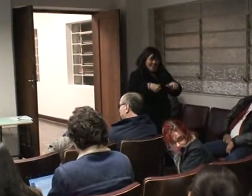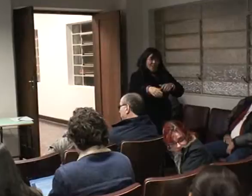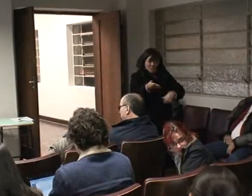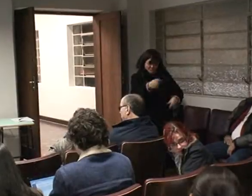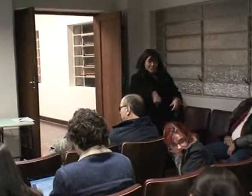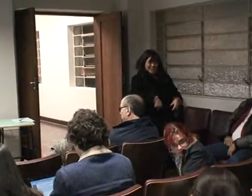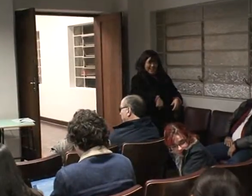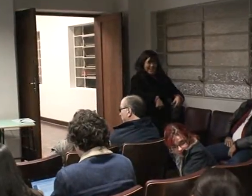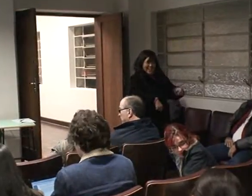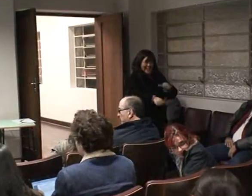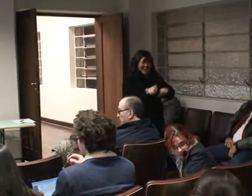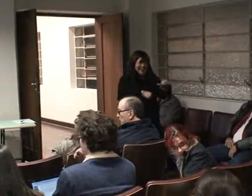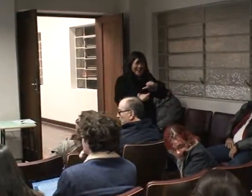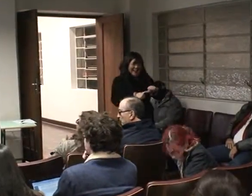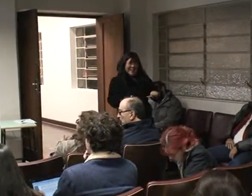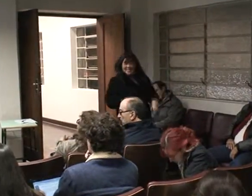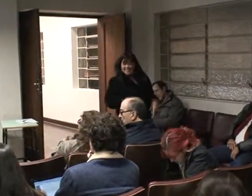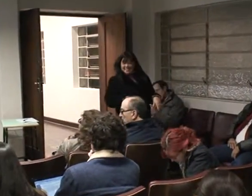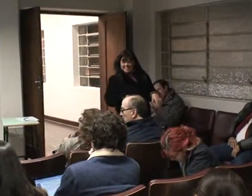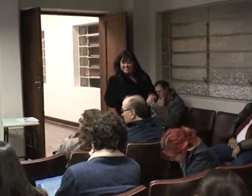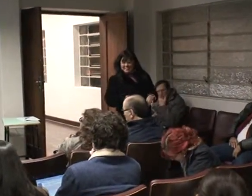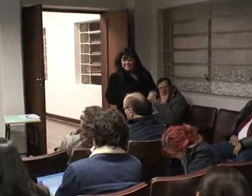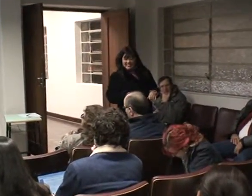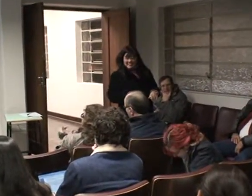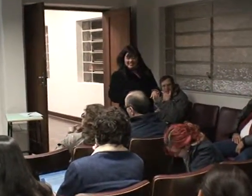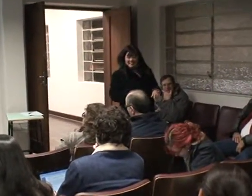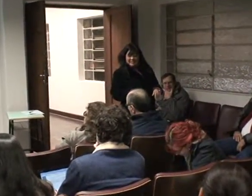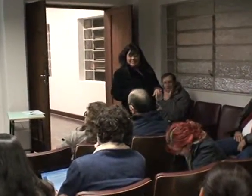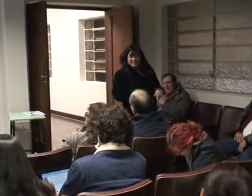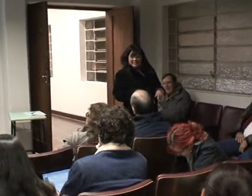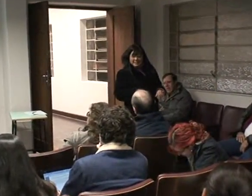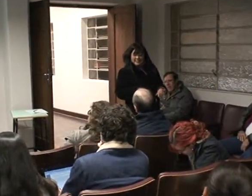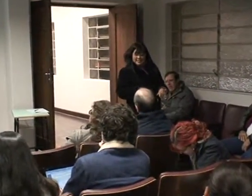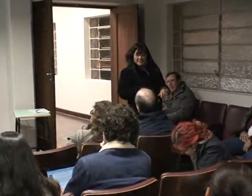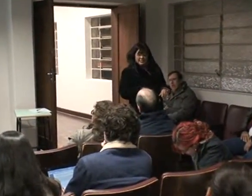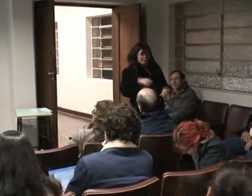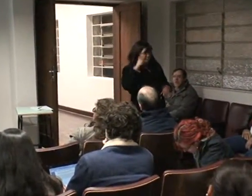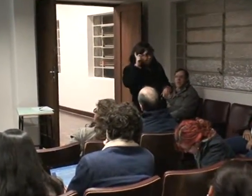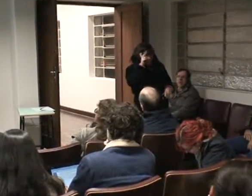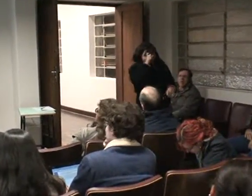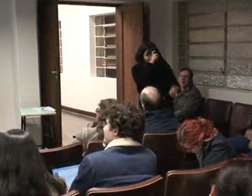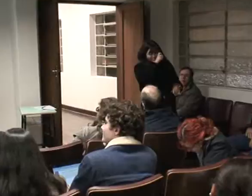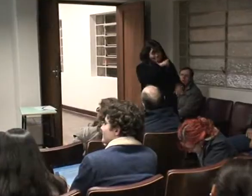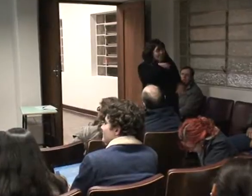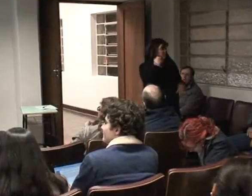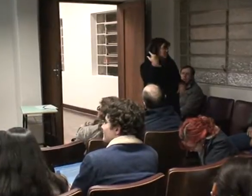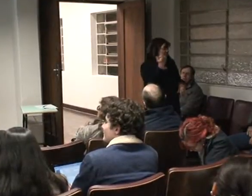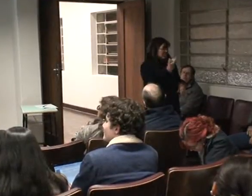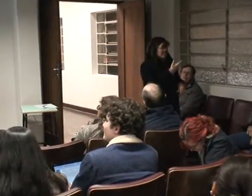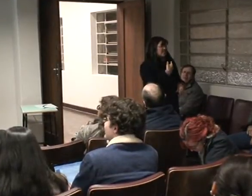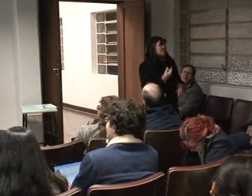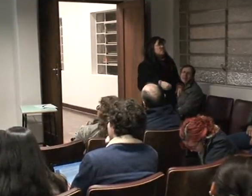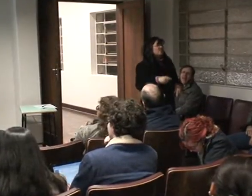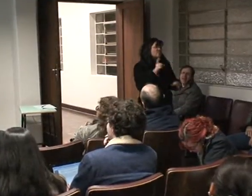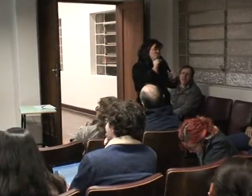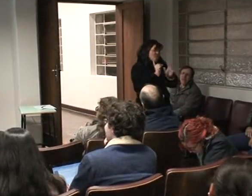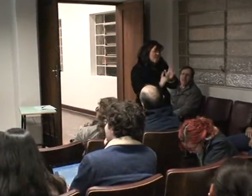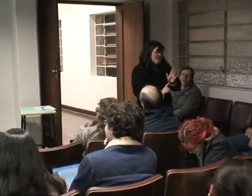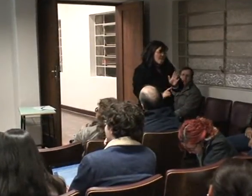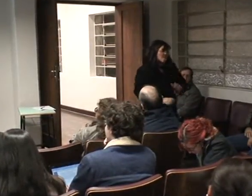eu até na hora senti que ela é, mas de repente ela não é e está sentindo uma dificuldade com eles, entendeu? A gente está fazendo uma